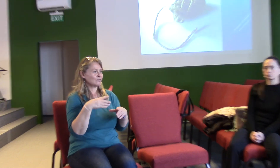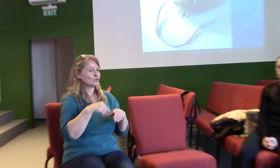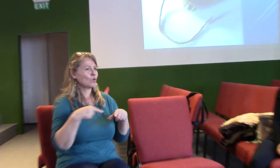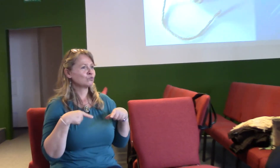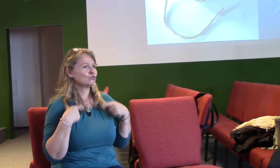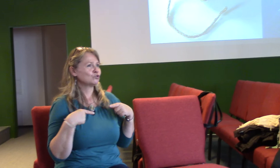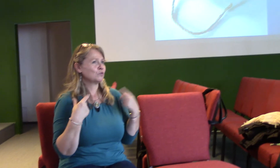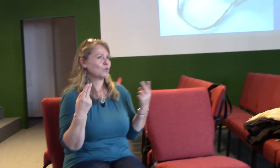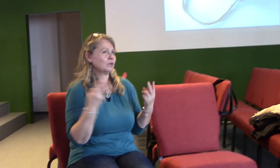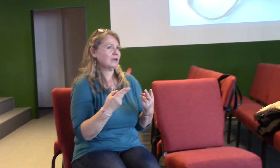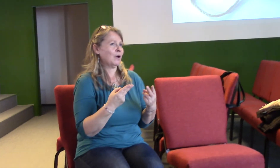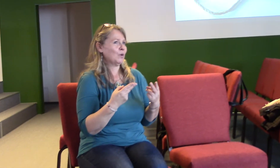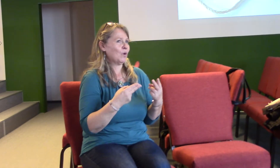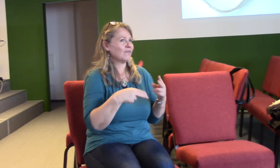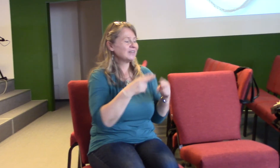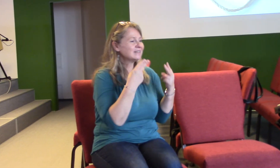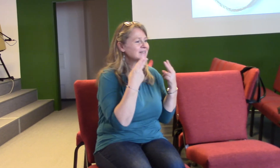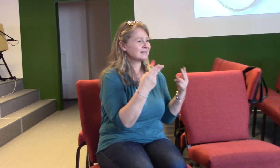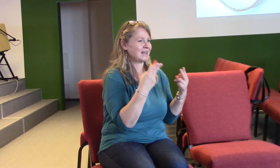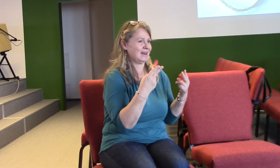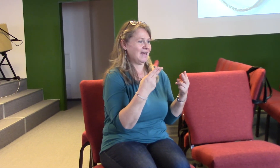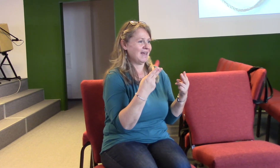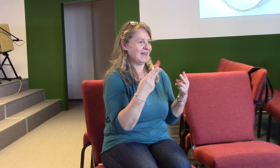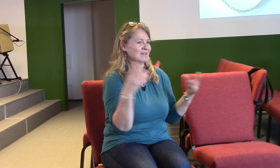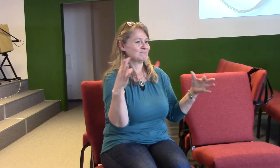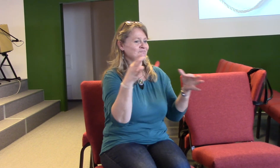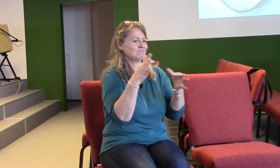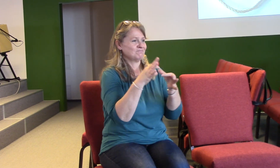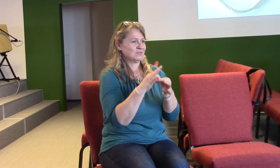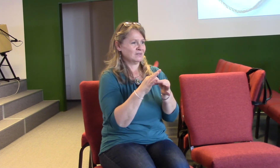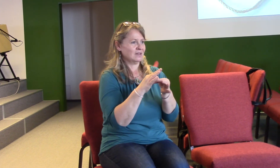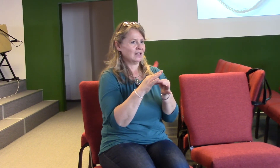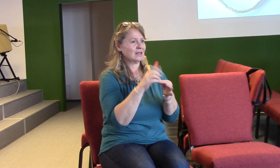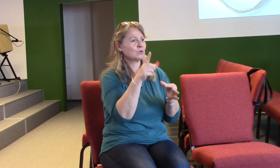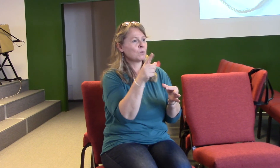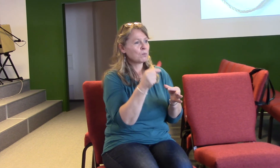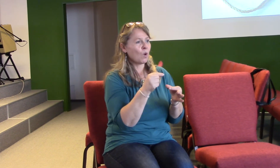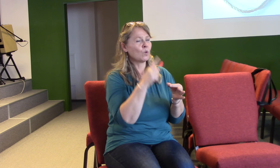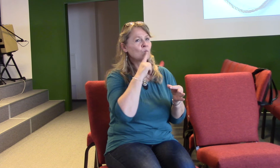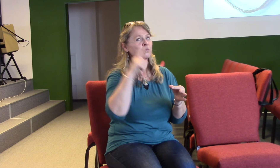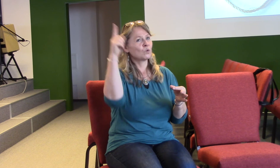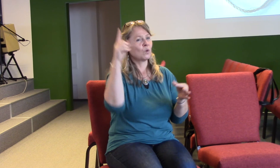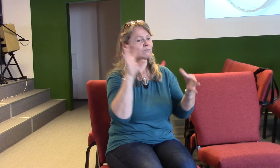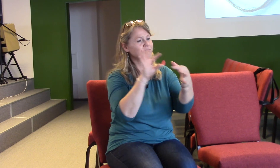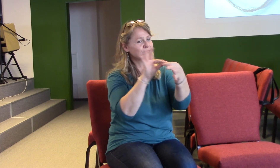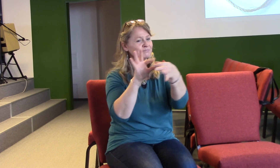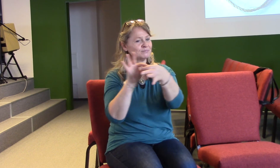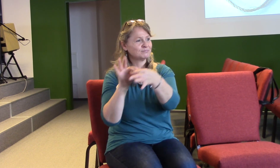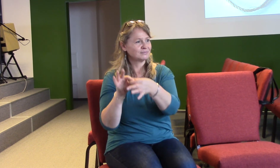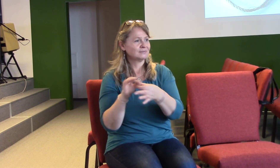a cenějšího než s tebou. A se mnou chce mít sám Bůh známost. A tím prostředníkem,